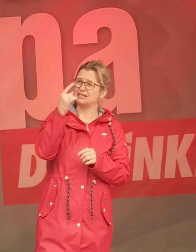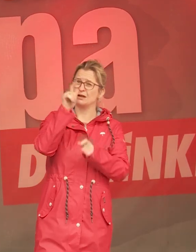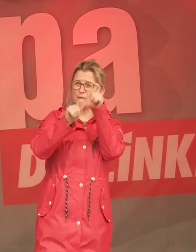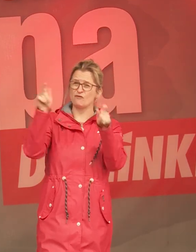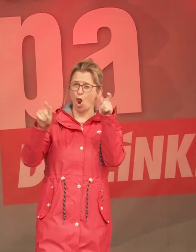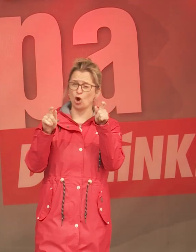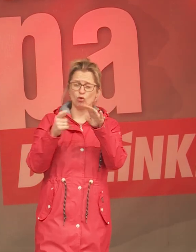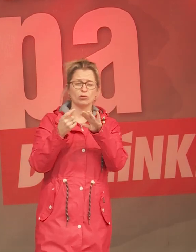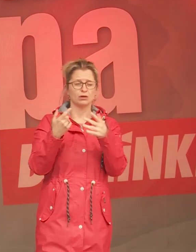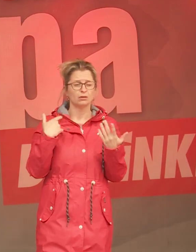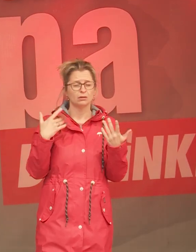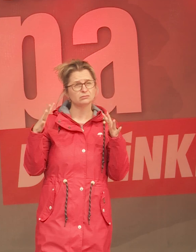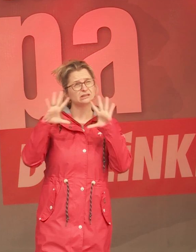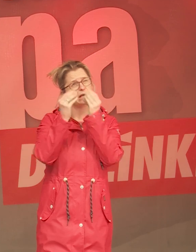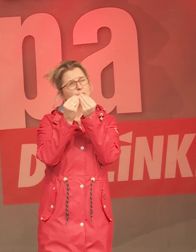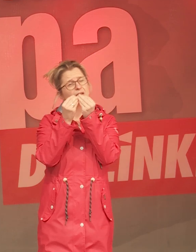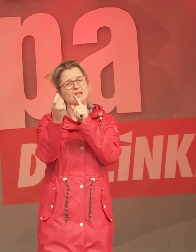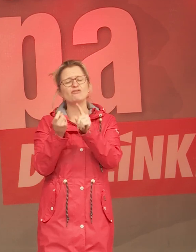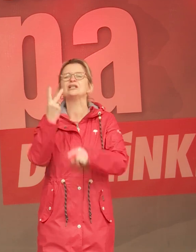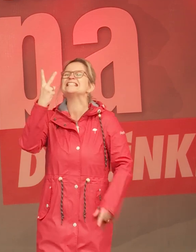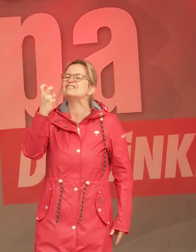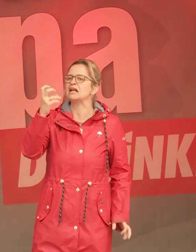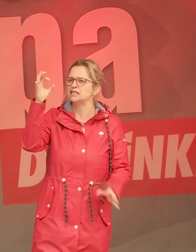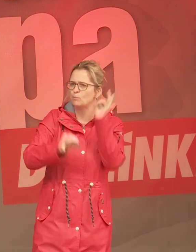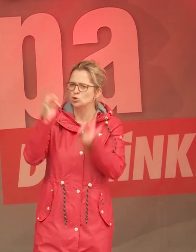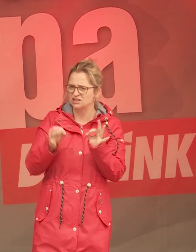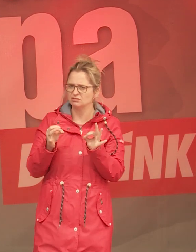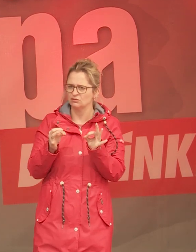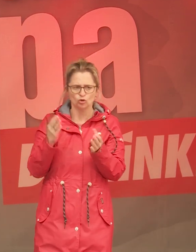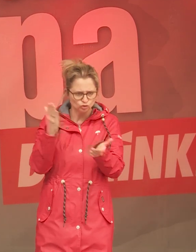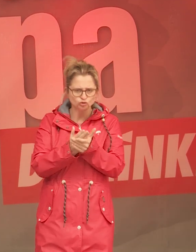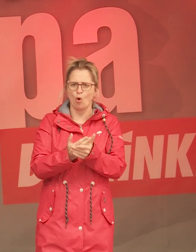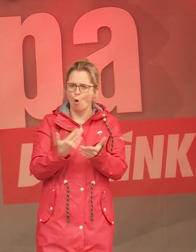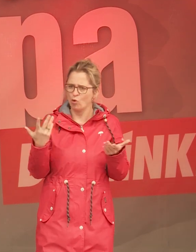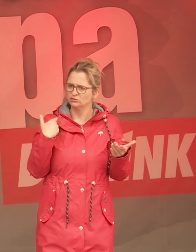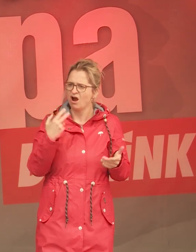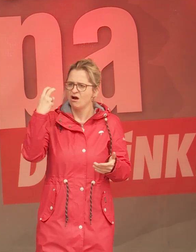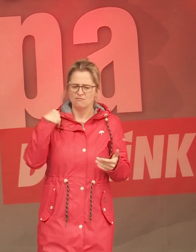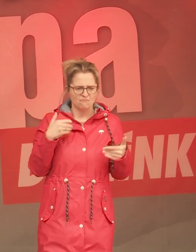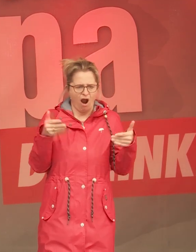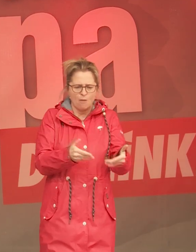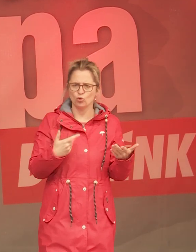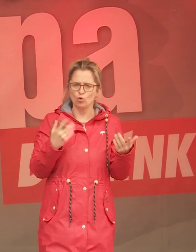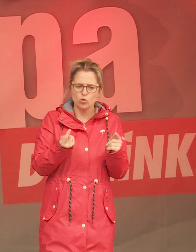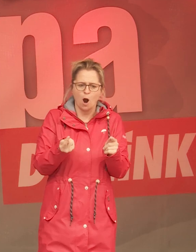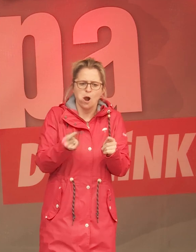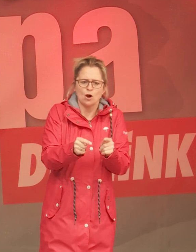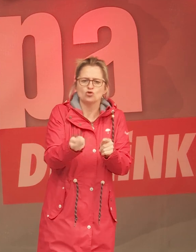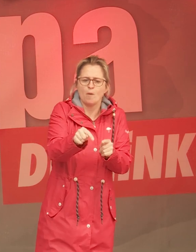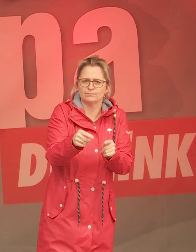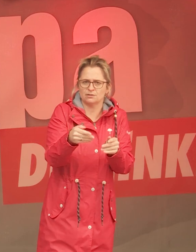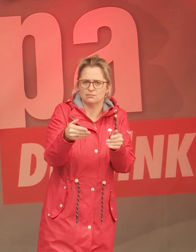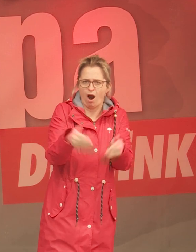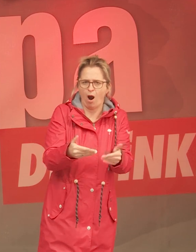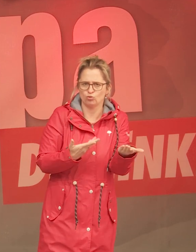Bevölkerung, 20 Prozent, die von Altersarmut bedroht oder betroffen sind. Eine unvorstellbare Zahl der Älteren, der ab